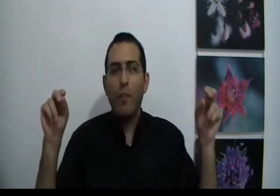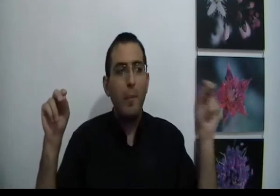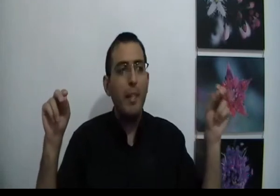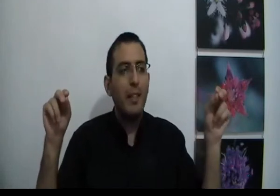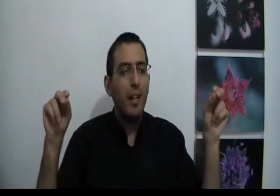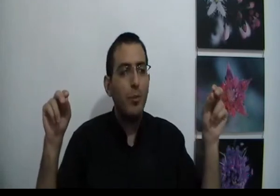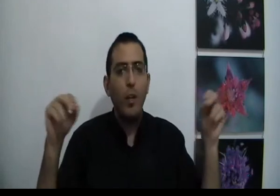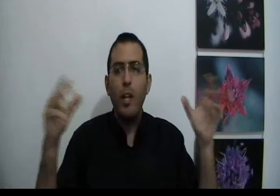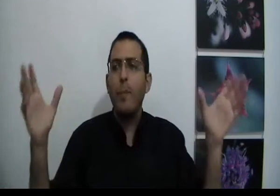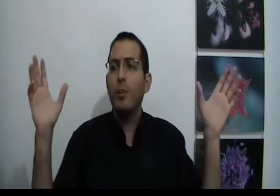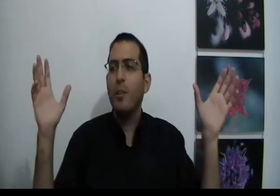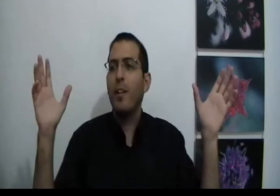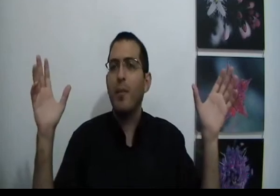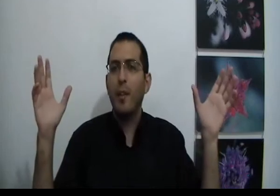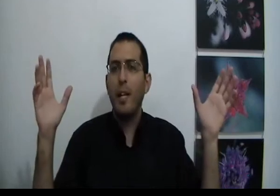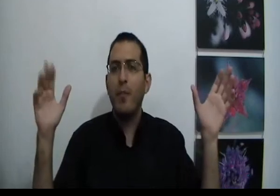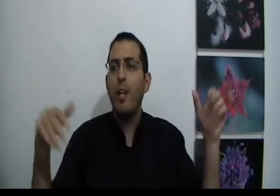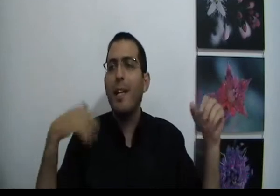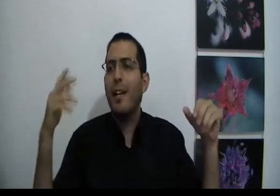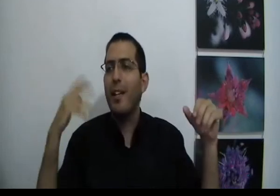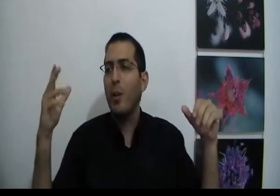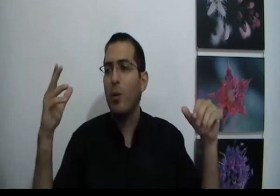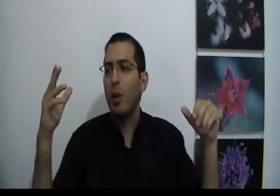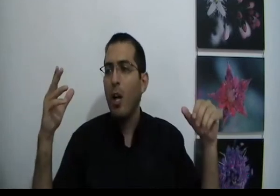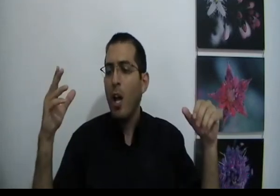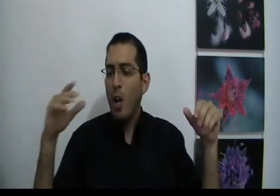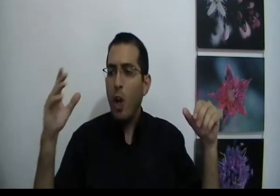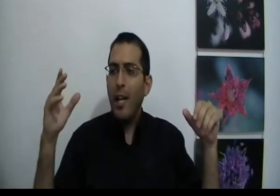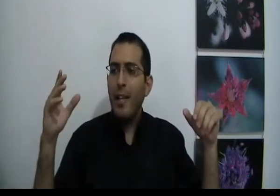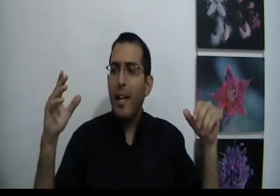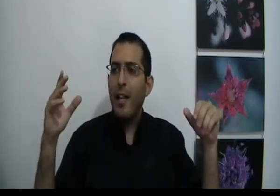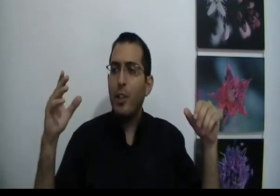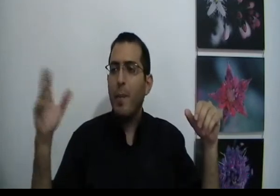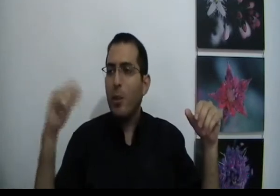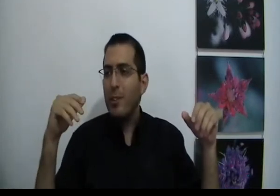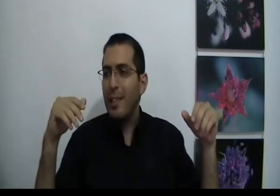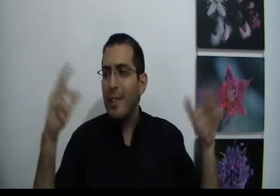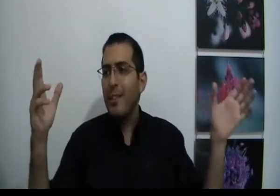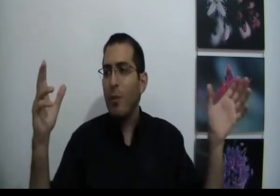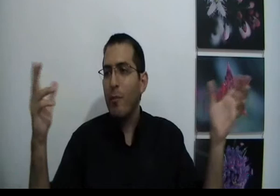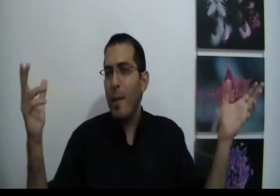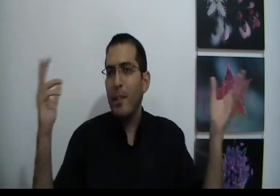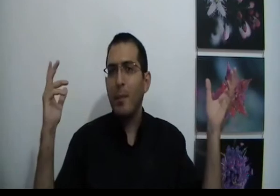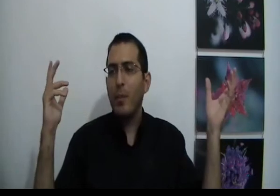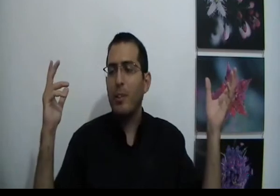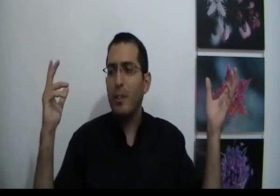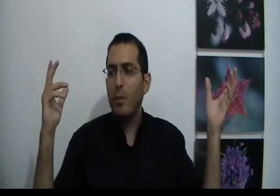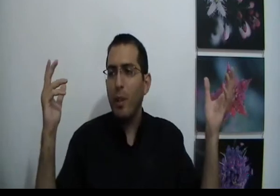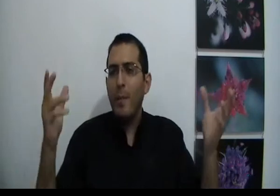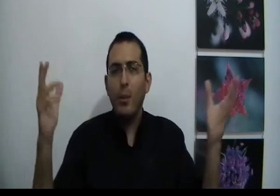לא לקבל שום דבר כמובן מלאב לא להניח הנחות לא להניח שאם אתה רוצה את זה אז זה טוב מי אמר שאתה רוצה את זה טוב? אולי אתה